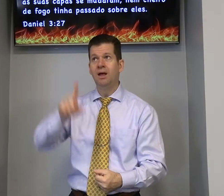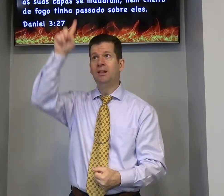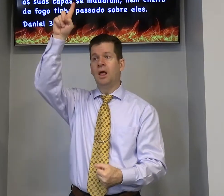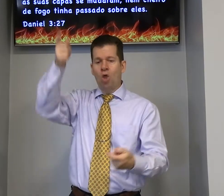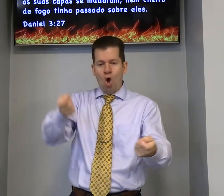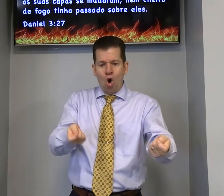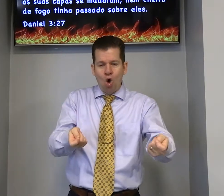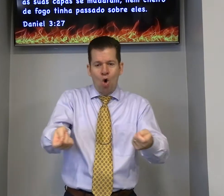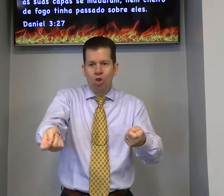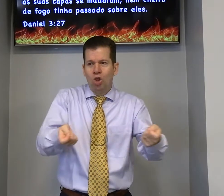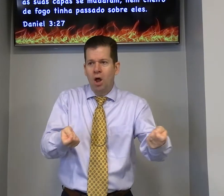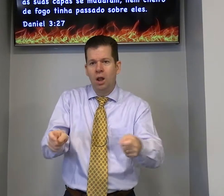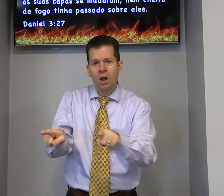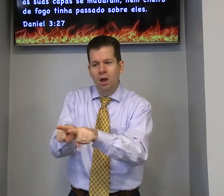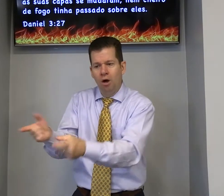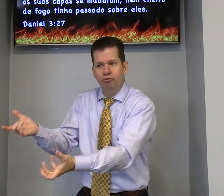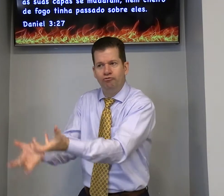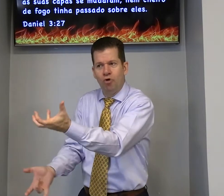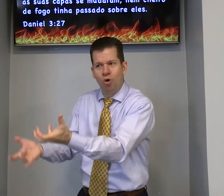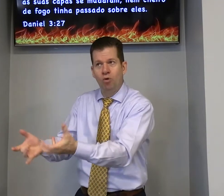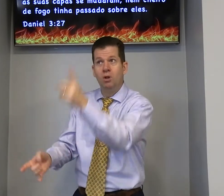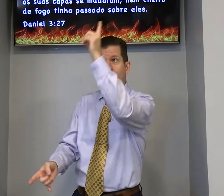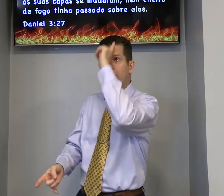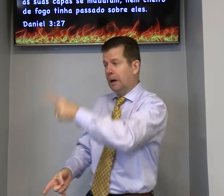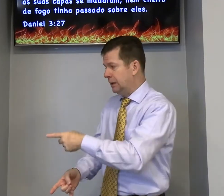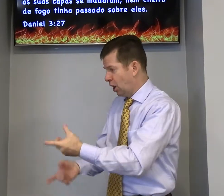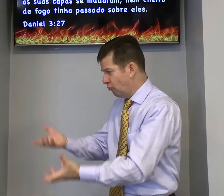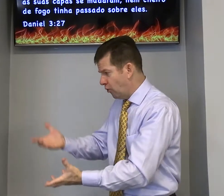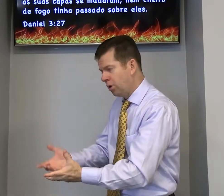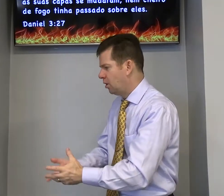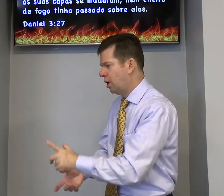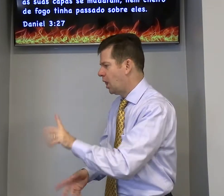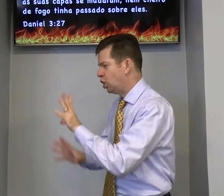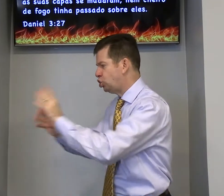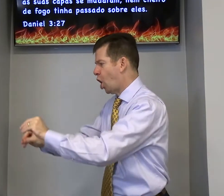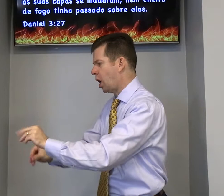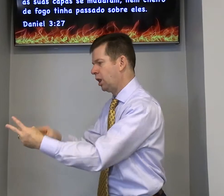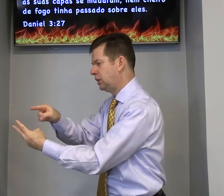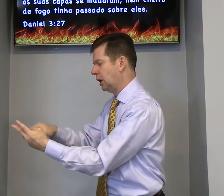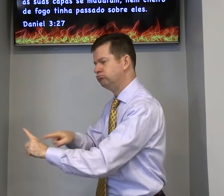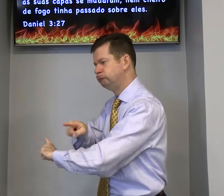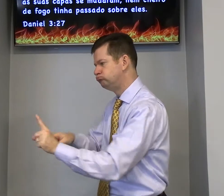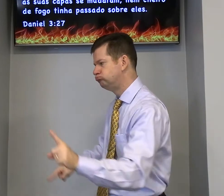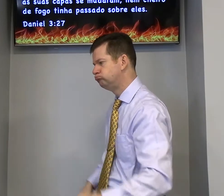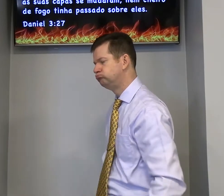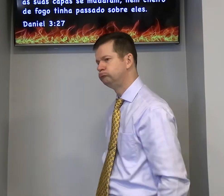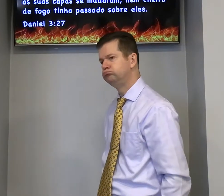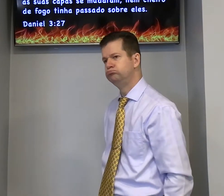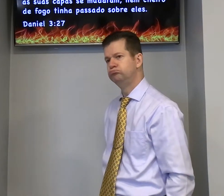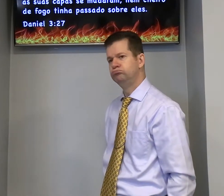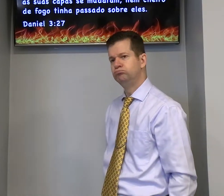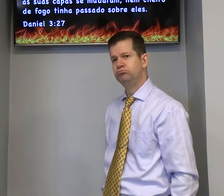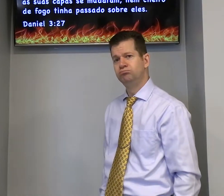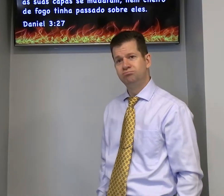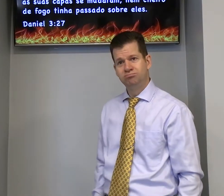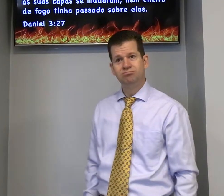Deus controla o fogo Deus manda o fogo e mandou o fogo não tocar nesses três